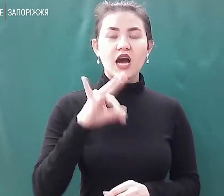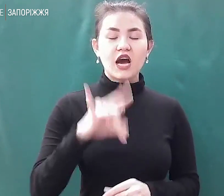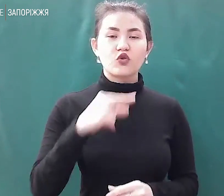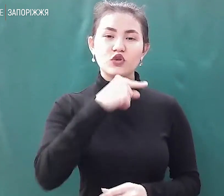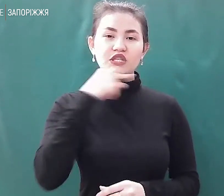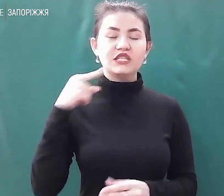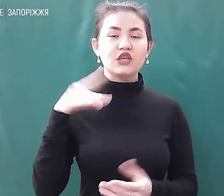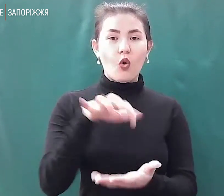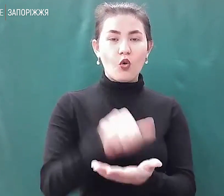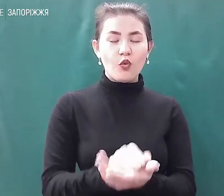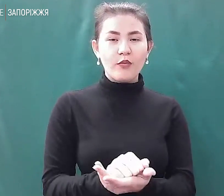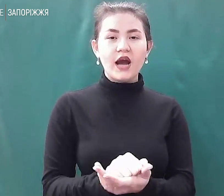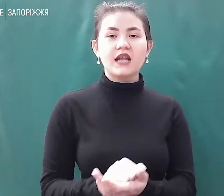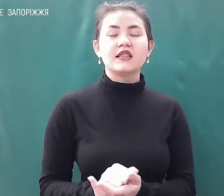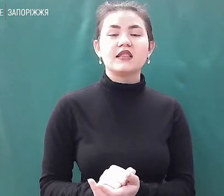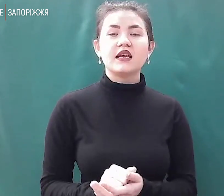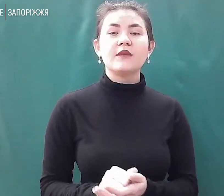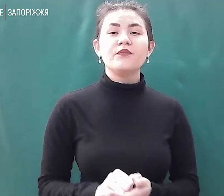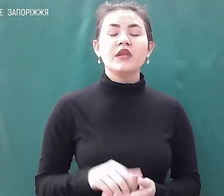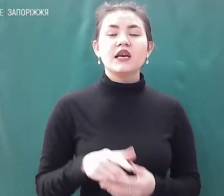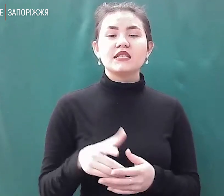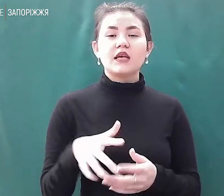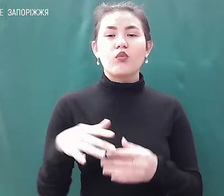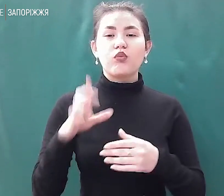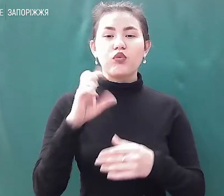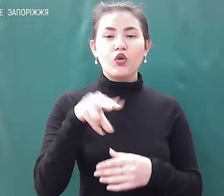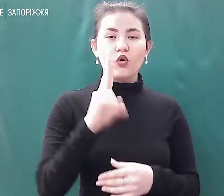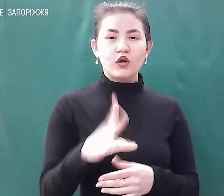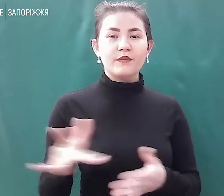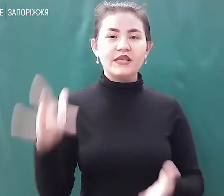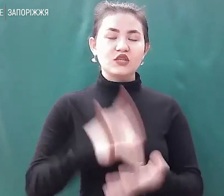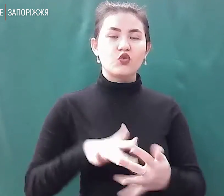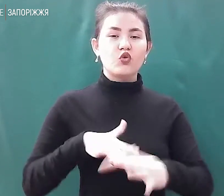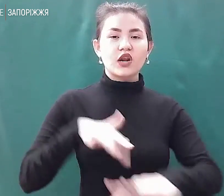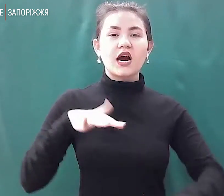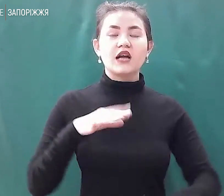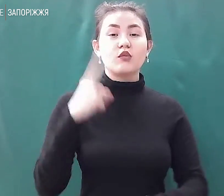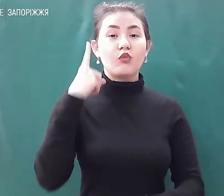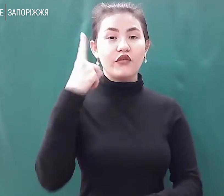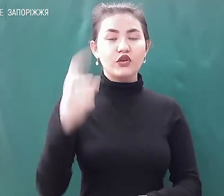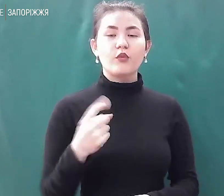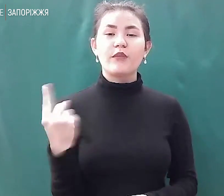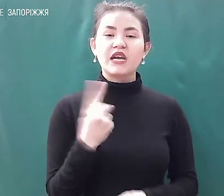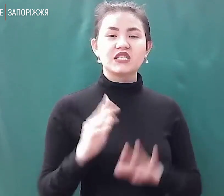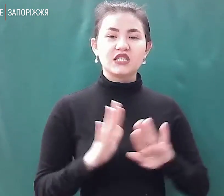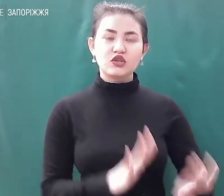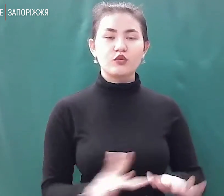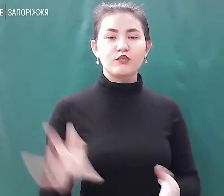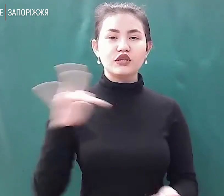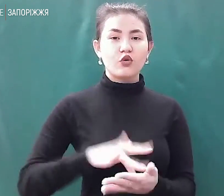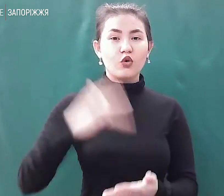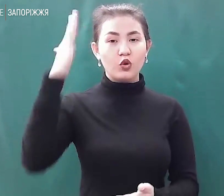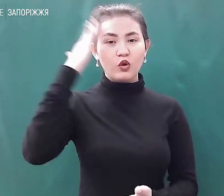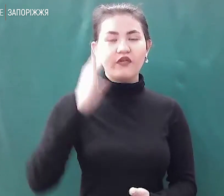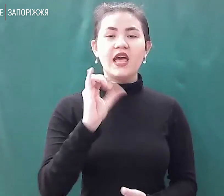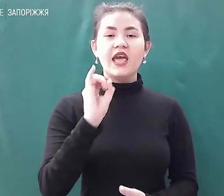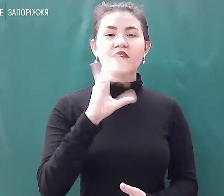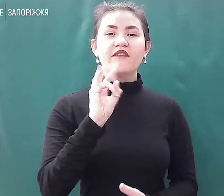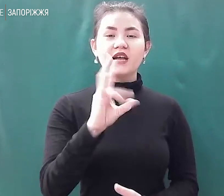заблокували міську раду. Як повідомив перший заступник міського голови Іван Самойдюк, сьогодні